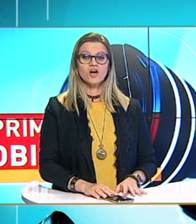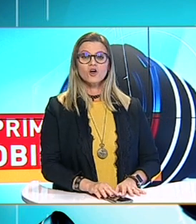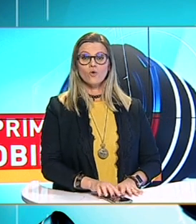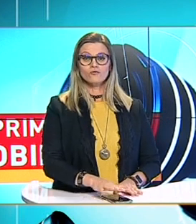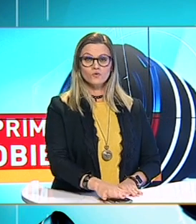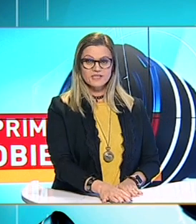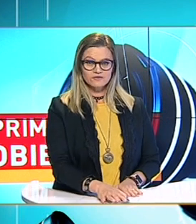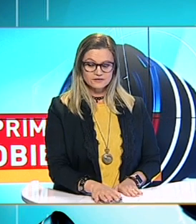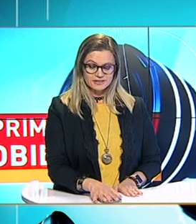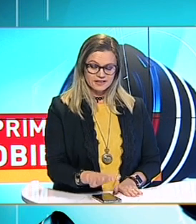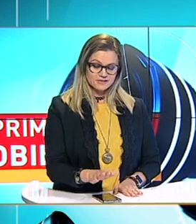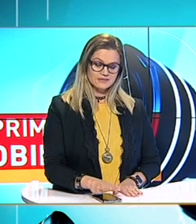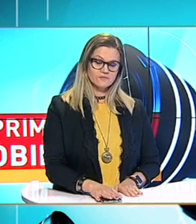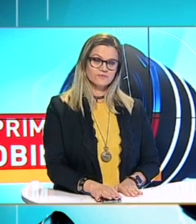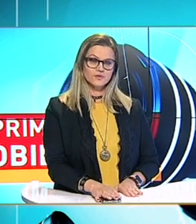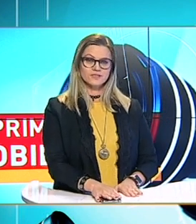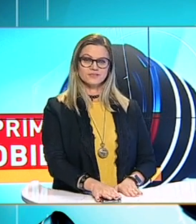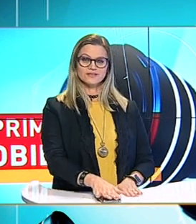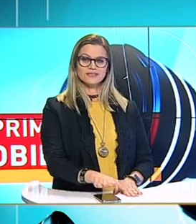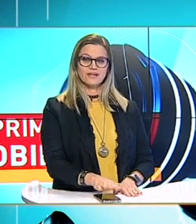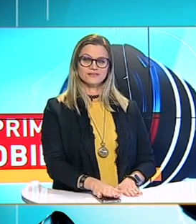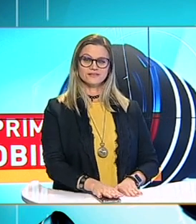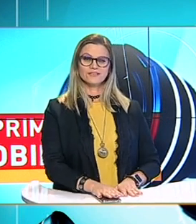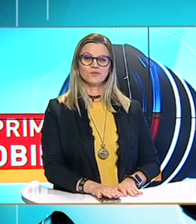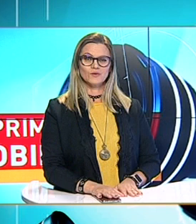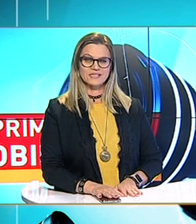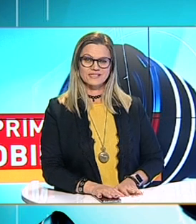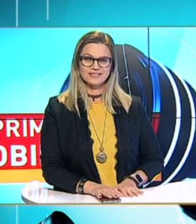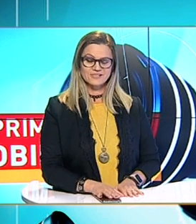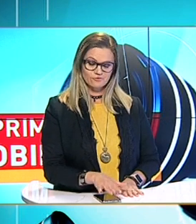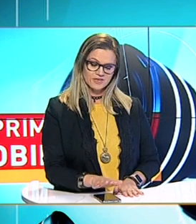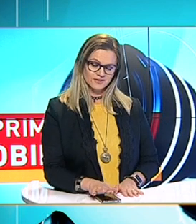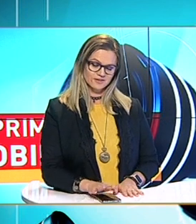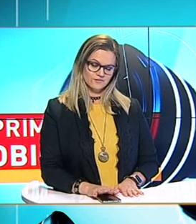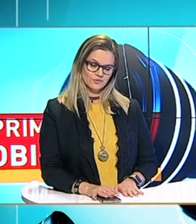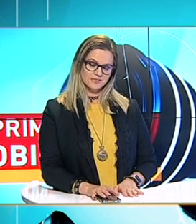această Confuzie, având în vedere că suntem Fost stat URSS